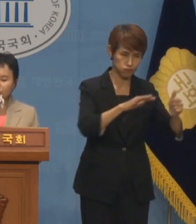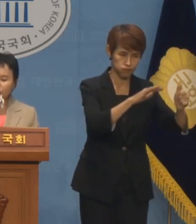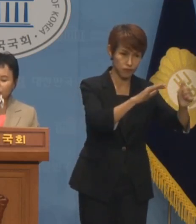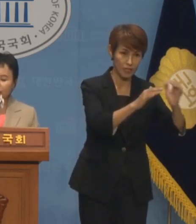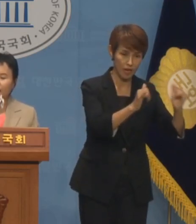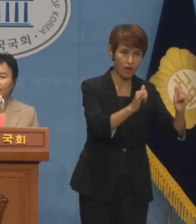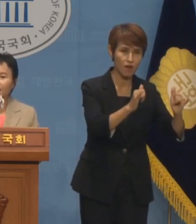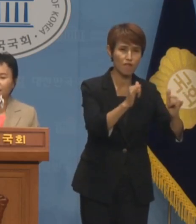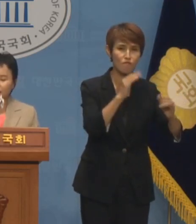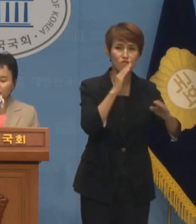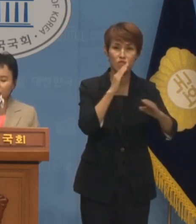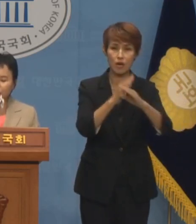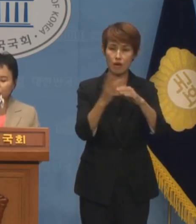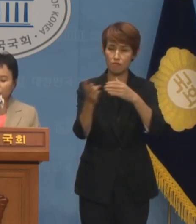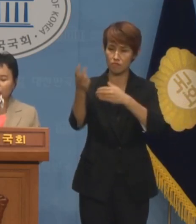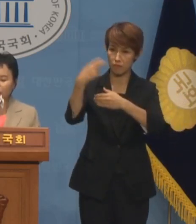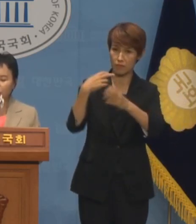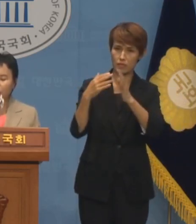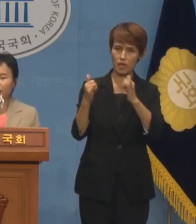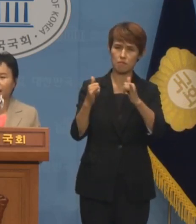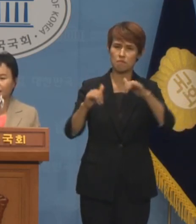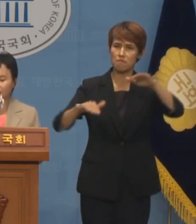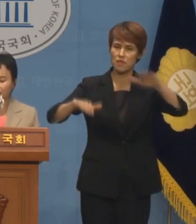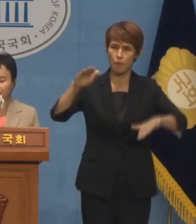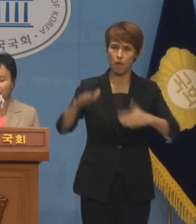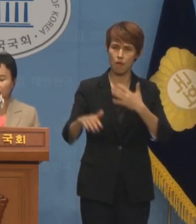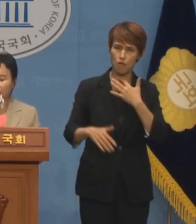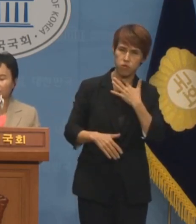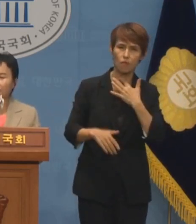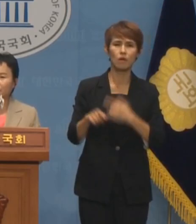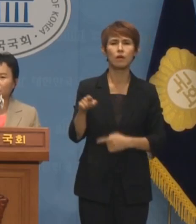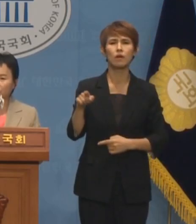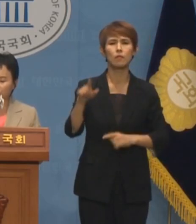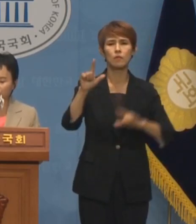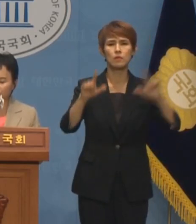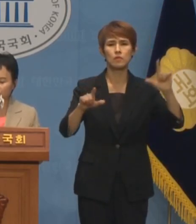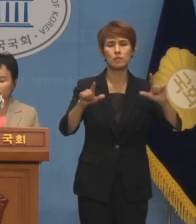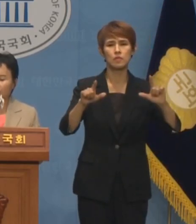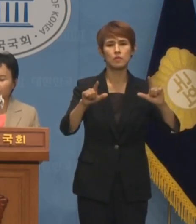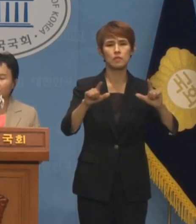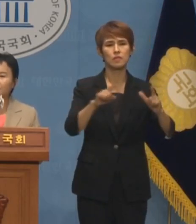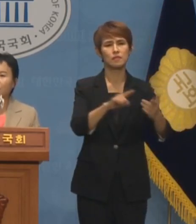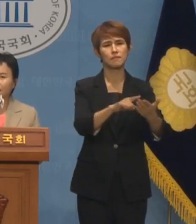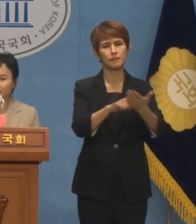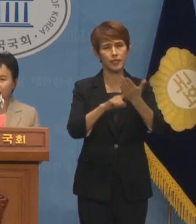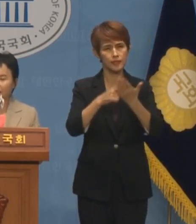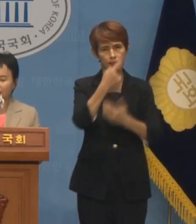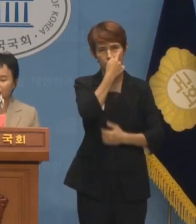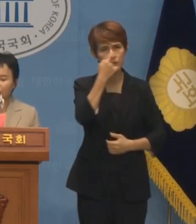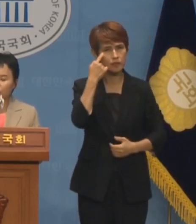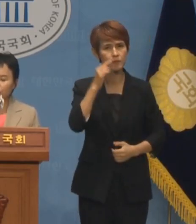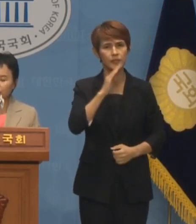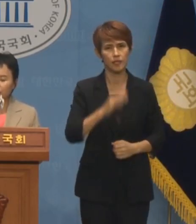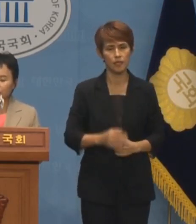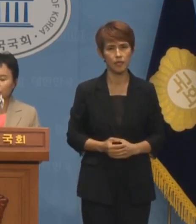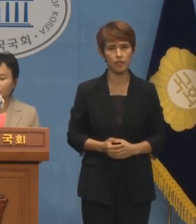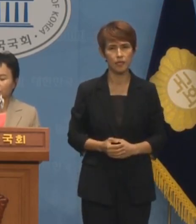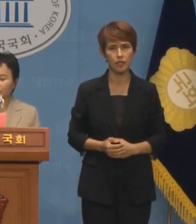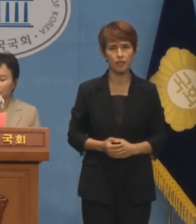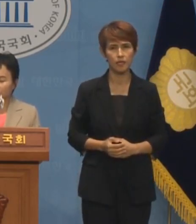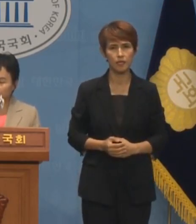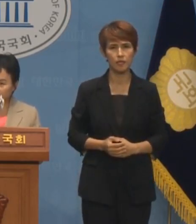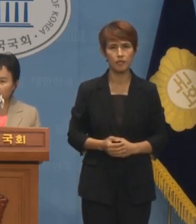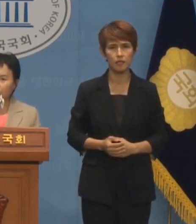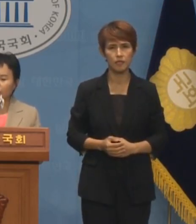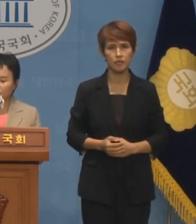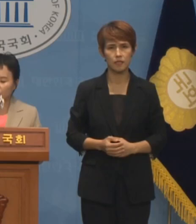탈북민에 대한 차별과 혐오의 가치관을 그대로 보여주는 증거이자 뿌리 깊이